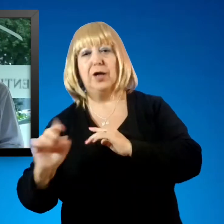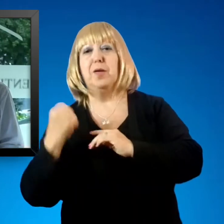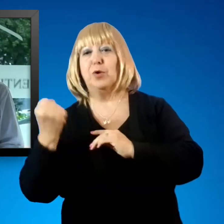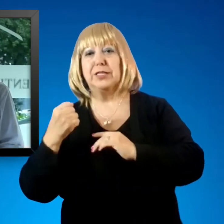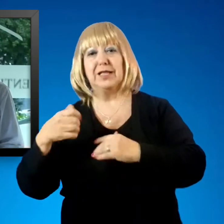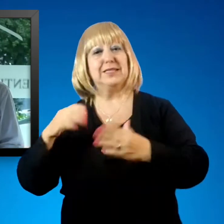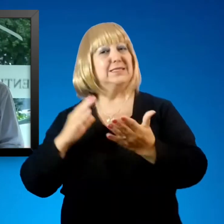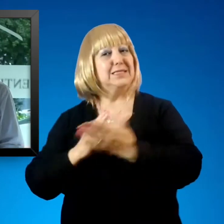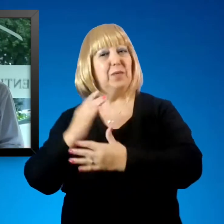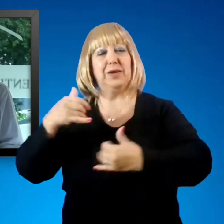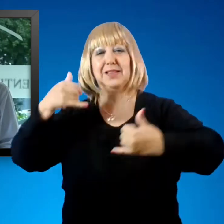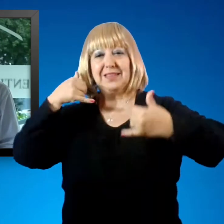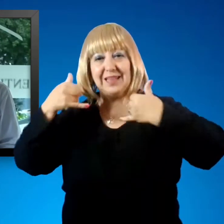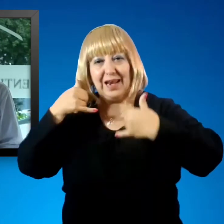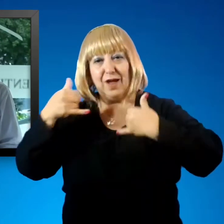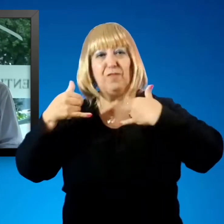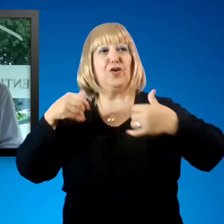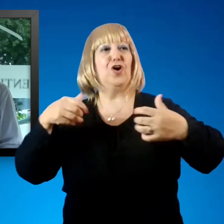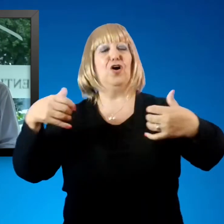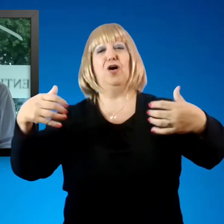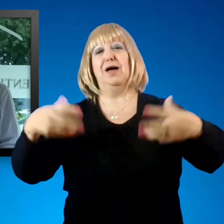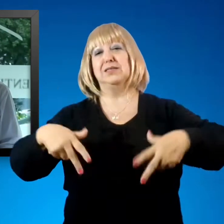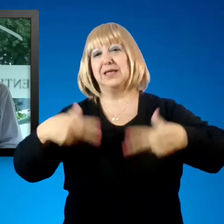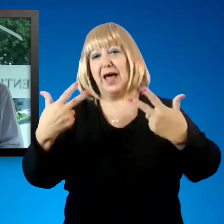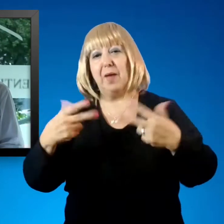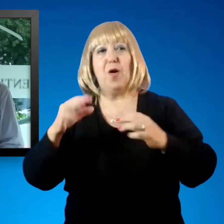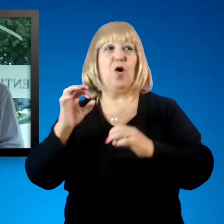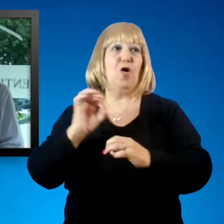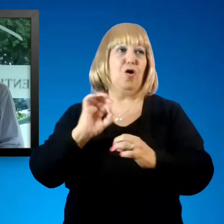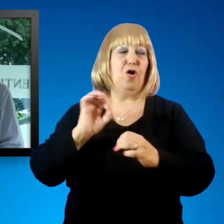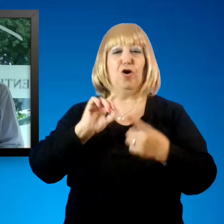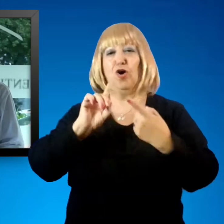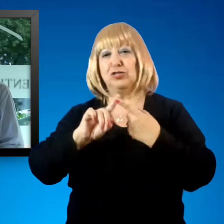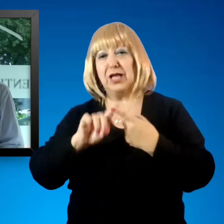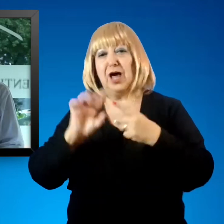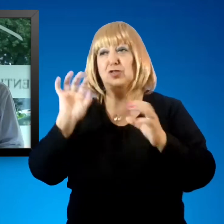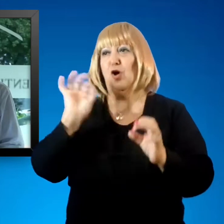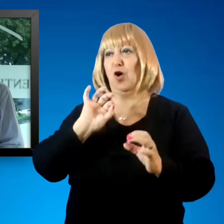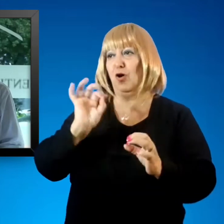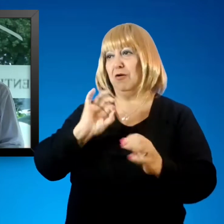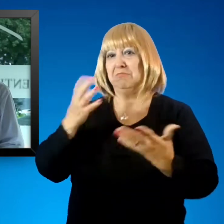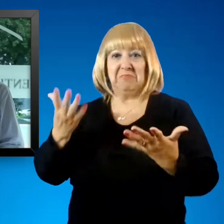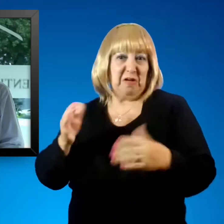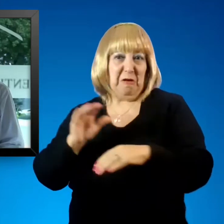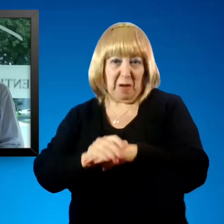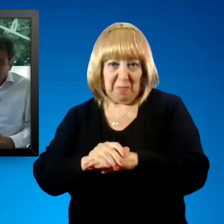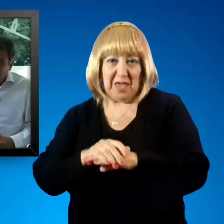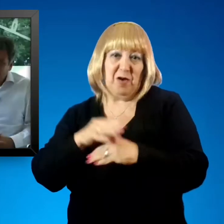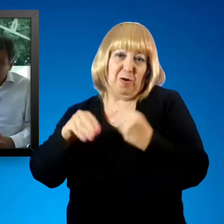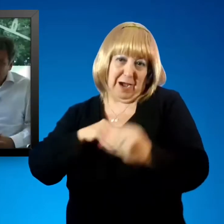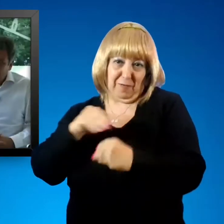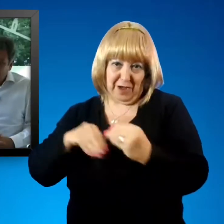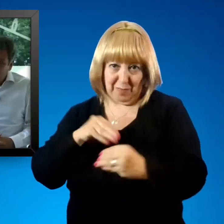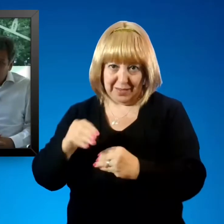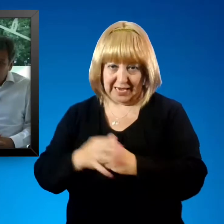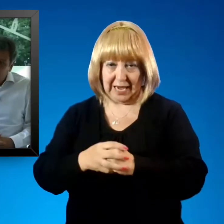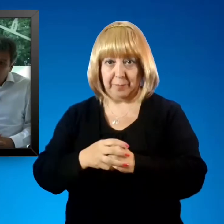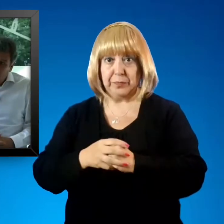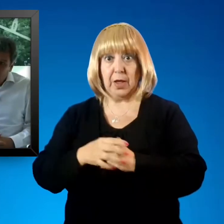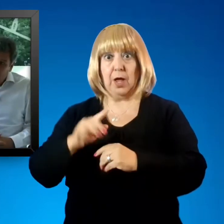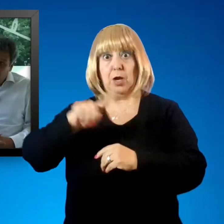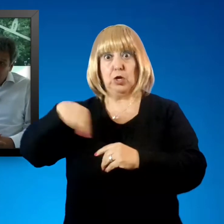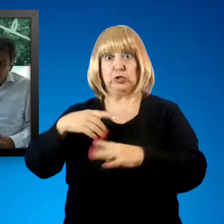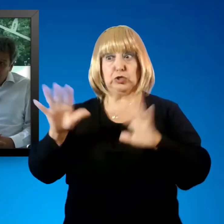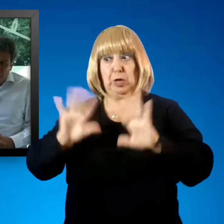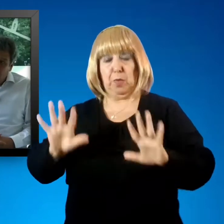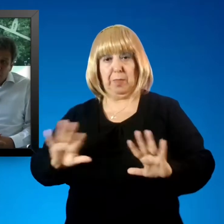contacto por teléfono, WhatsApp, Skype o lo que sea con los amigos, los seres queridos. Nosotros